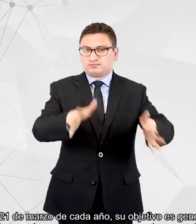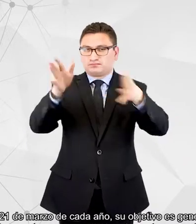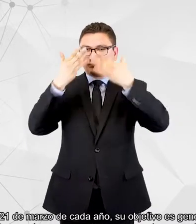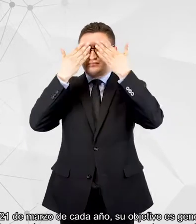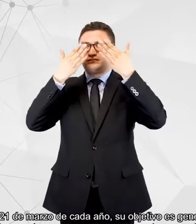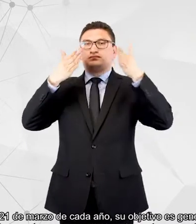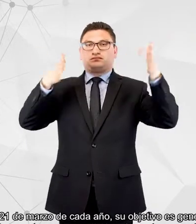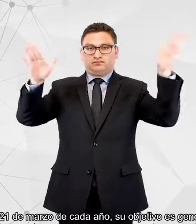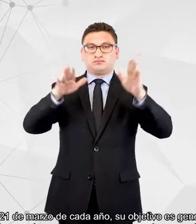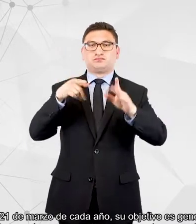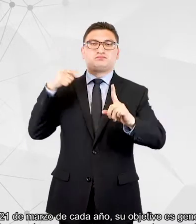incluyente.